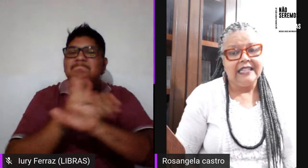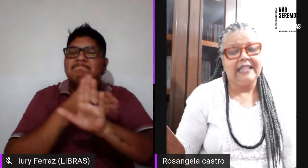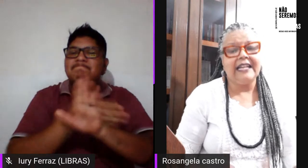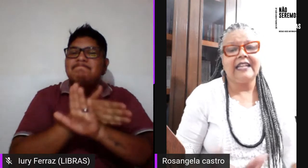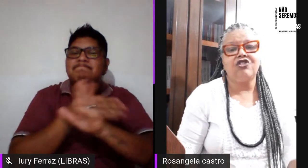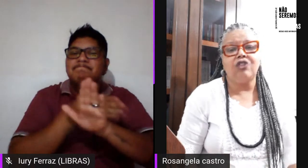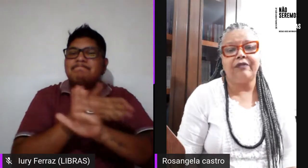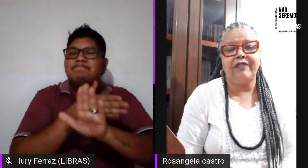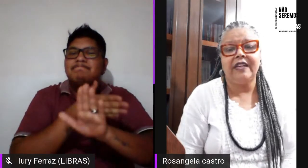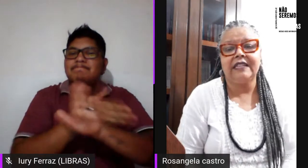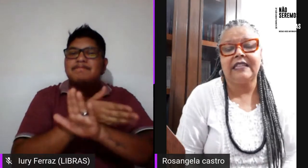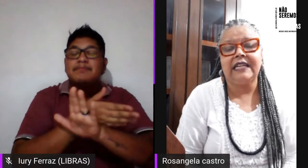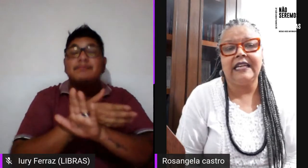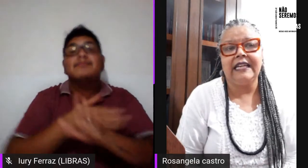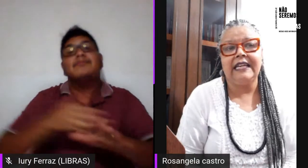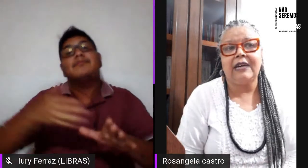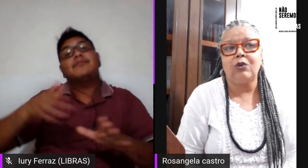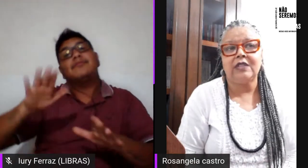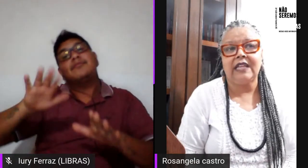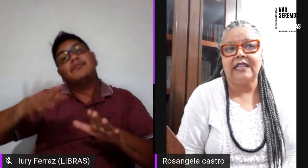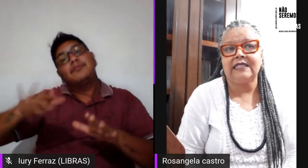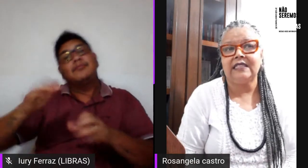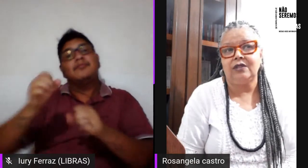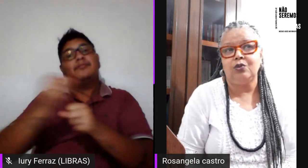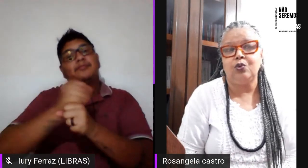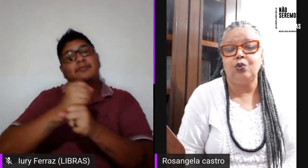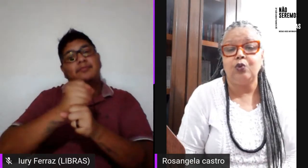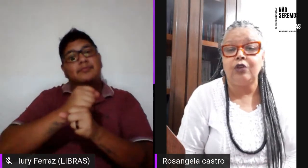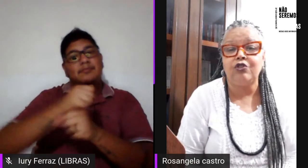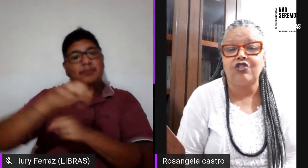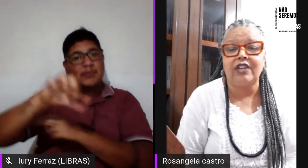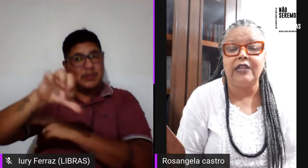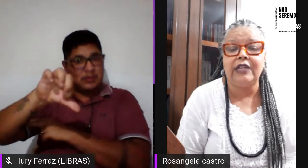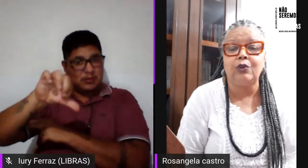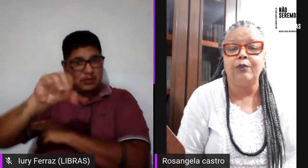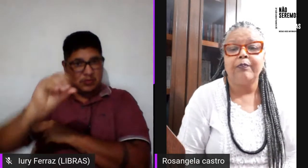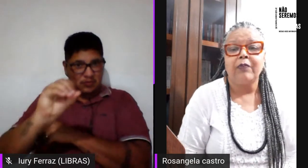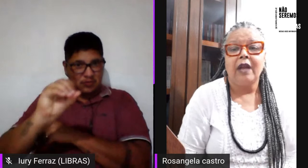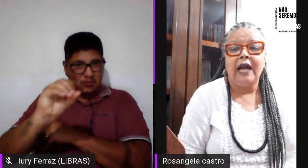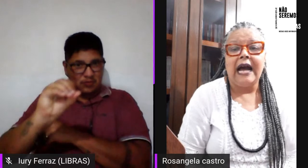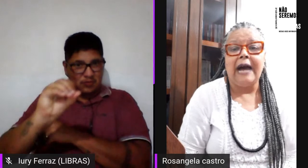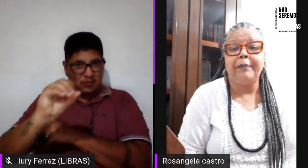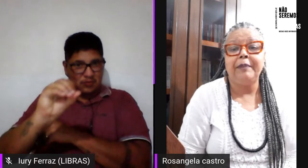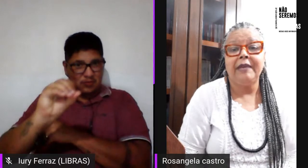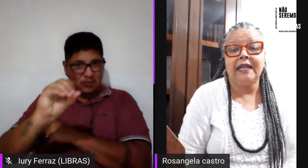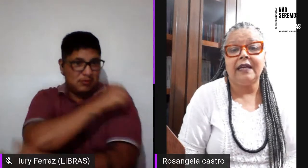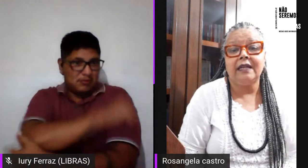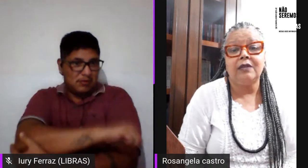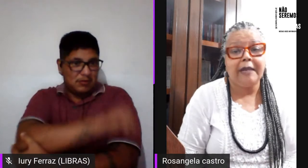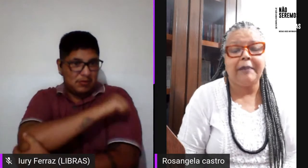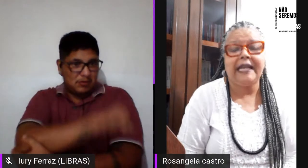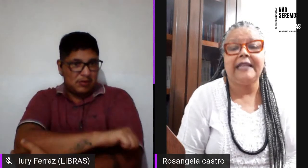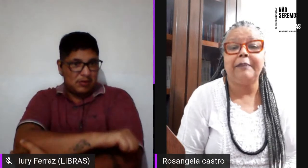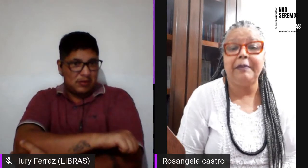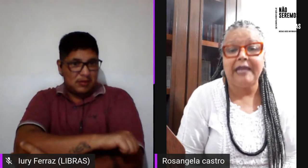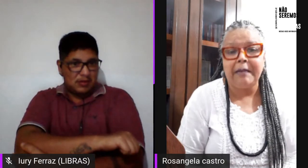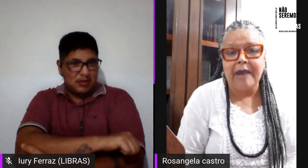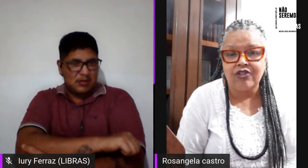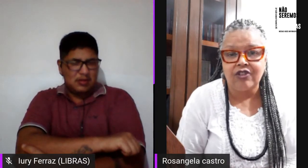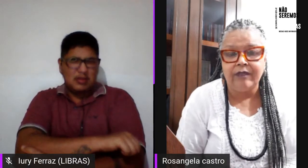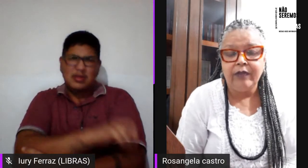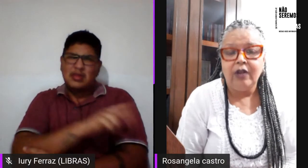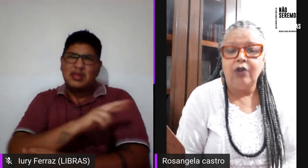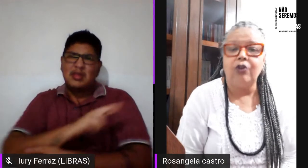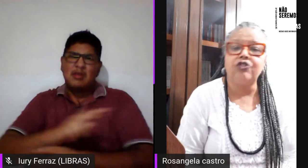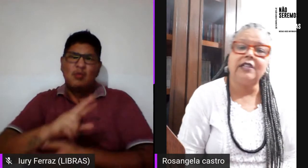Na década de 90, acontece no Rio de Janeiro a primeira, não era a parada, a primeira